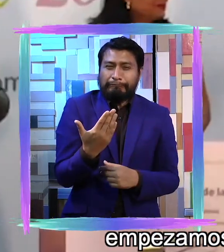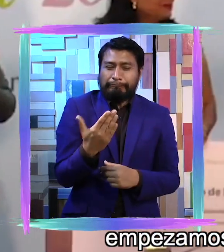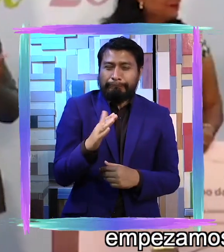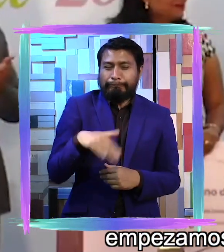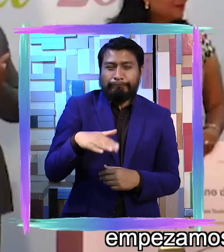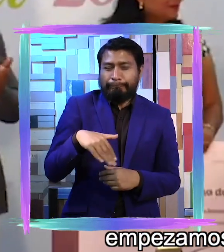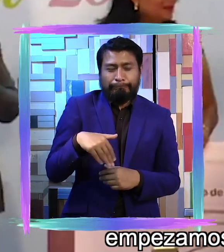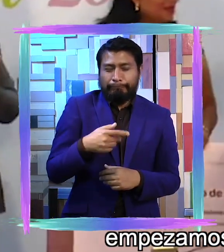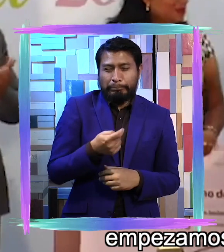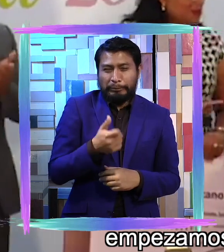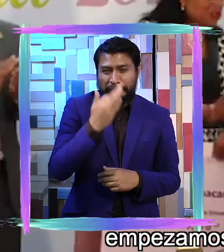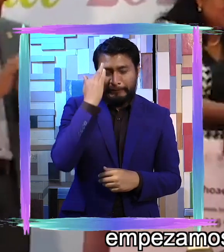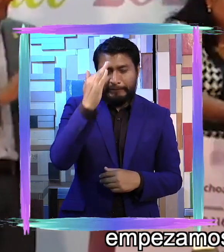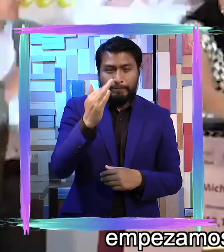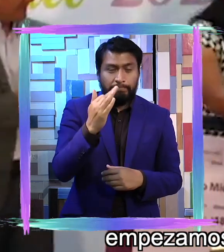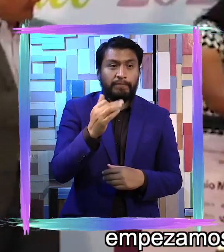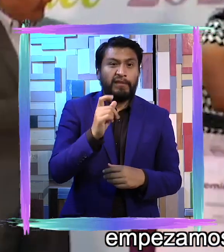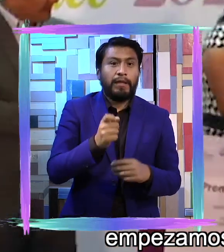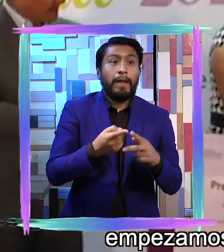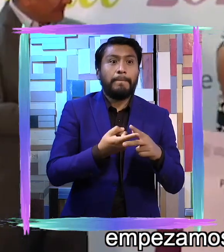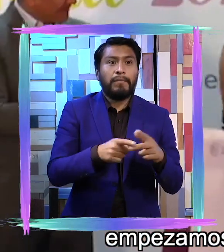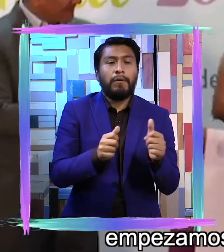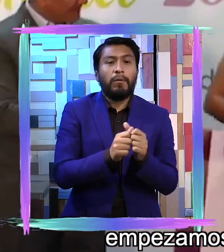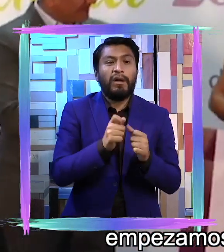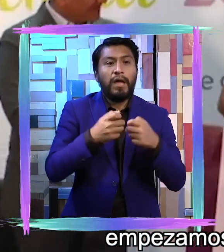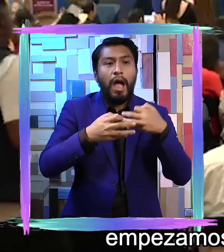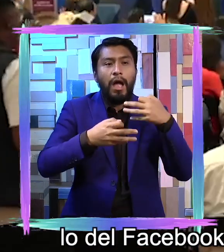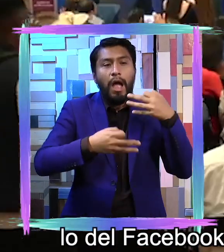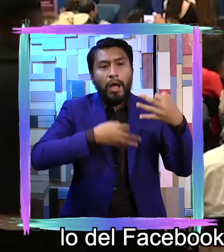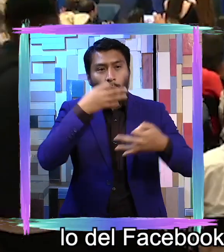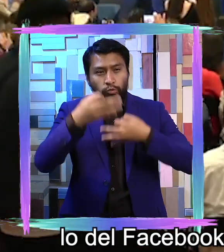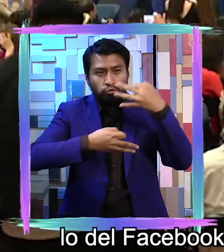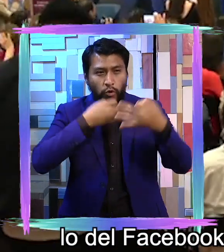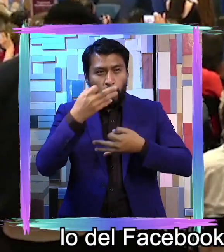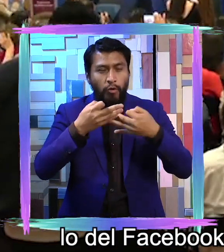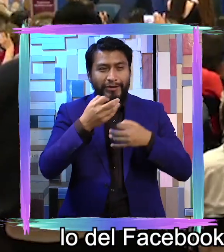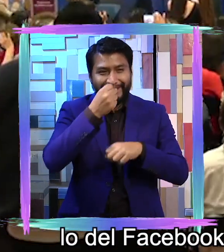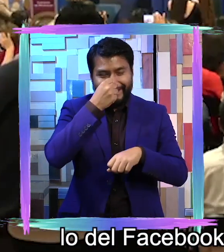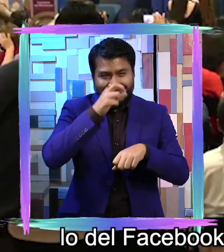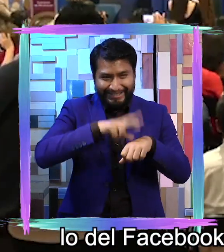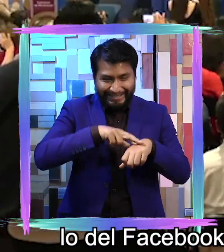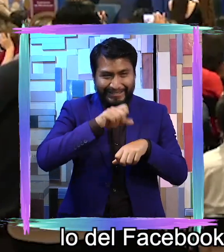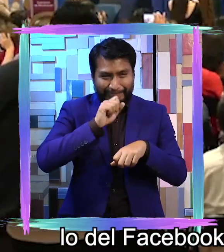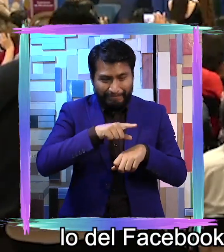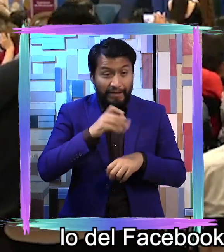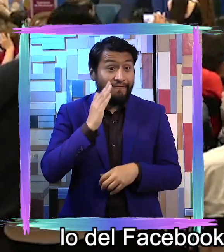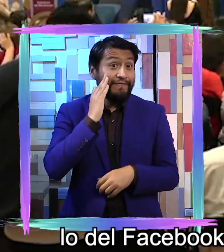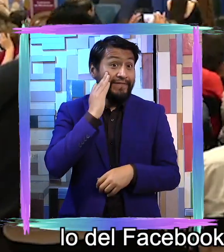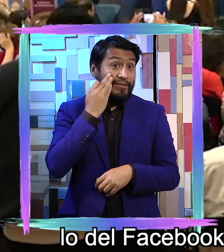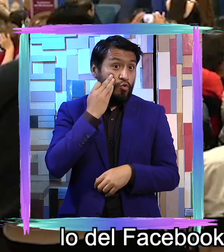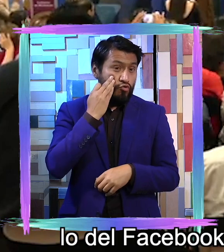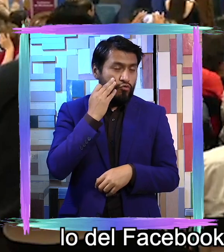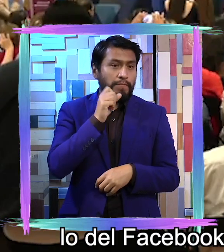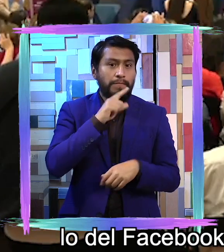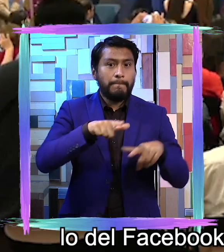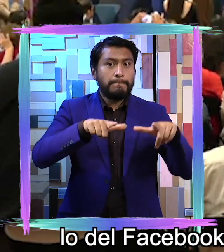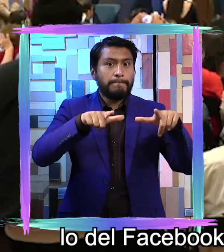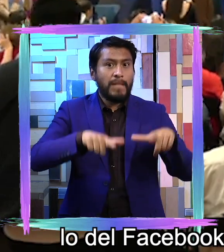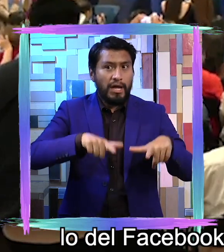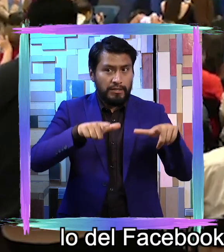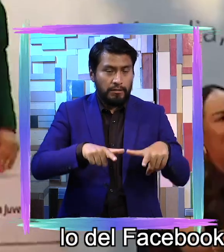Empezamos con que los anuncios de secretaría, lo del Facebook, una página, sea a través de